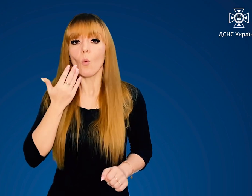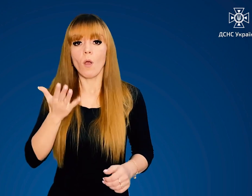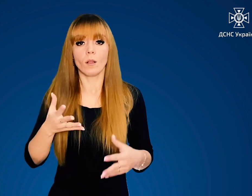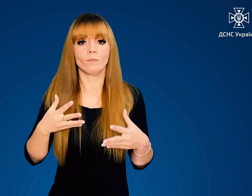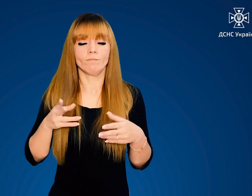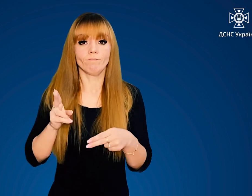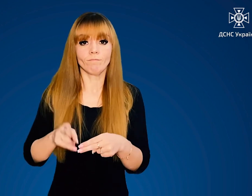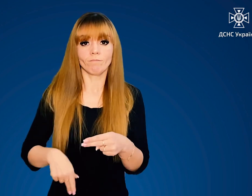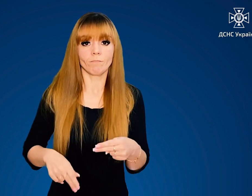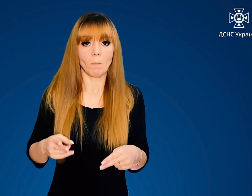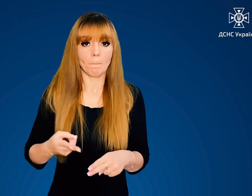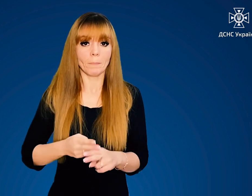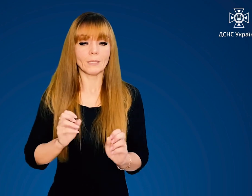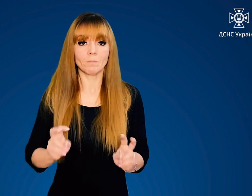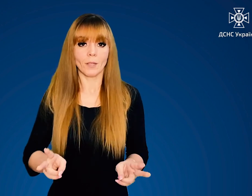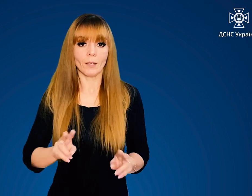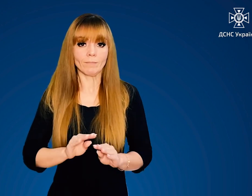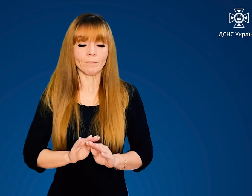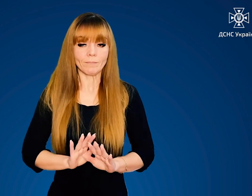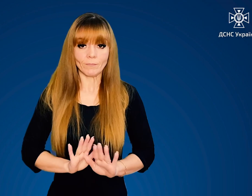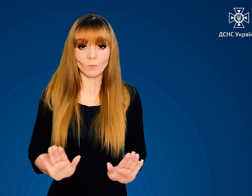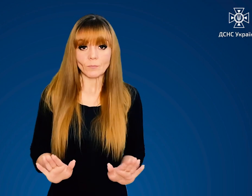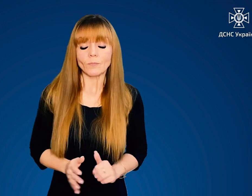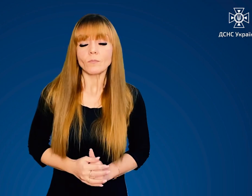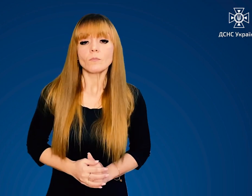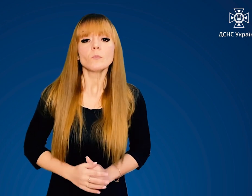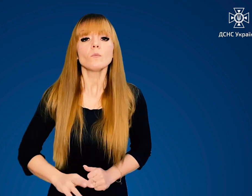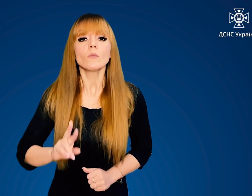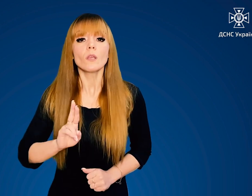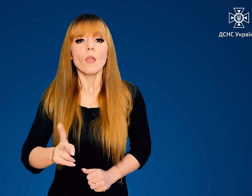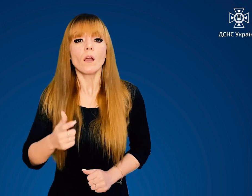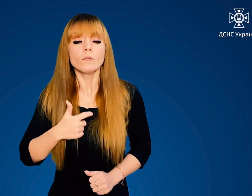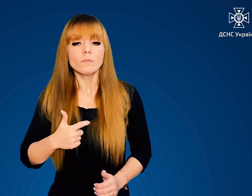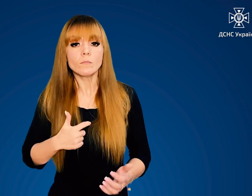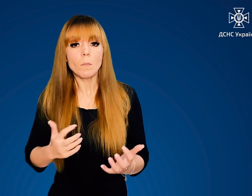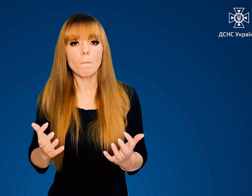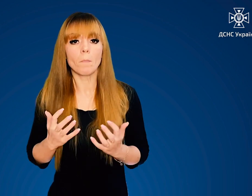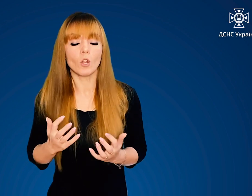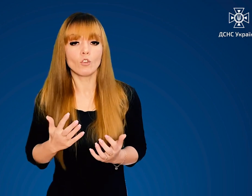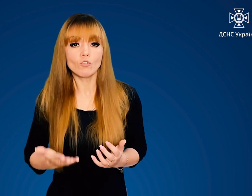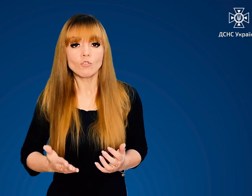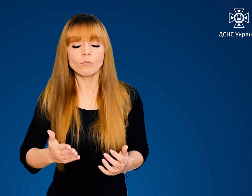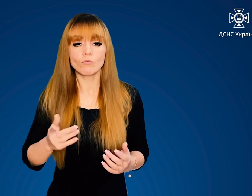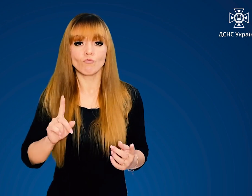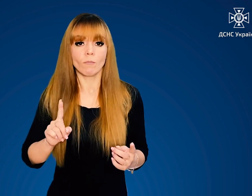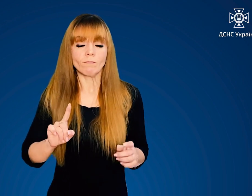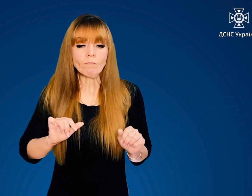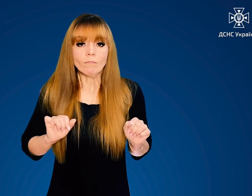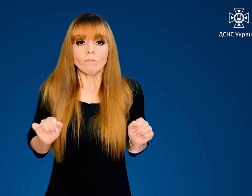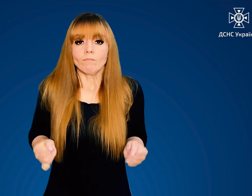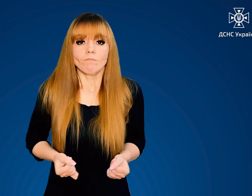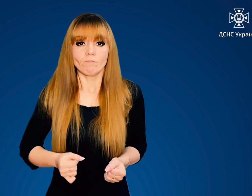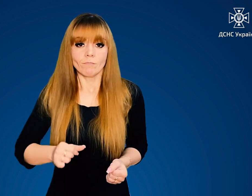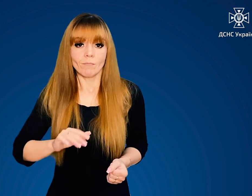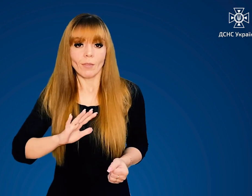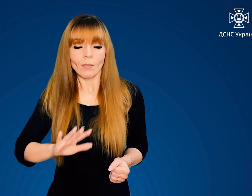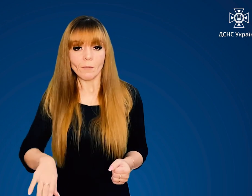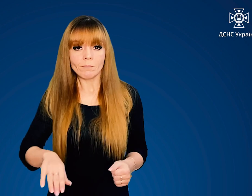того, як мене небезпека. Як вберегтися від переохолодження у сховищі?